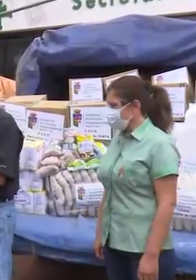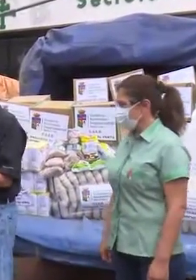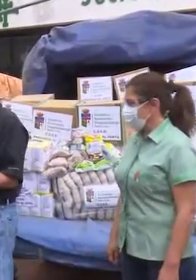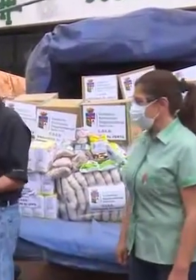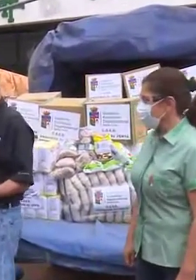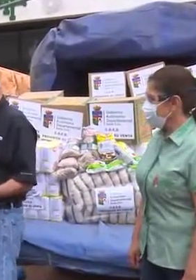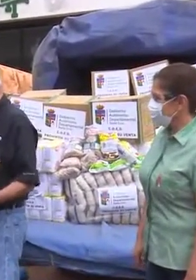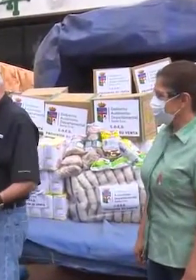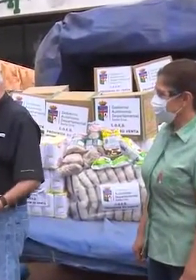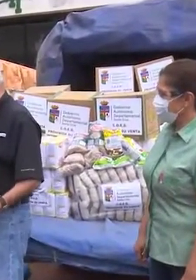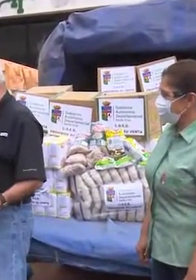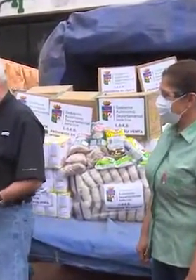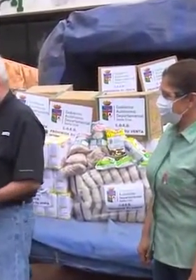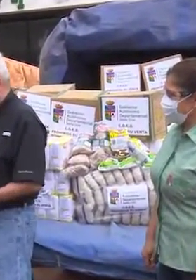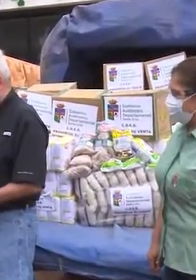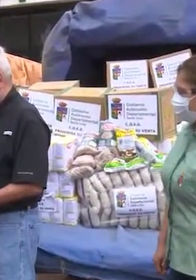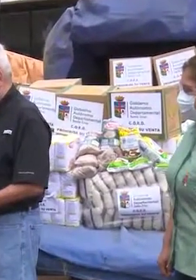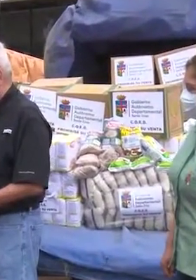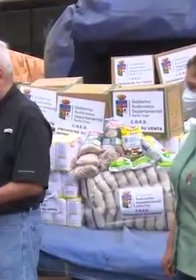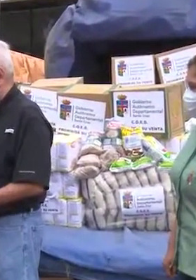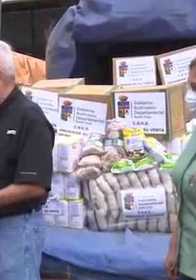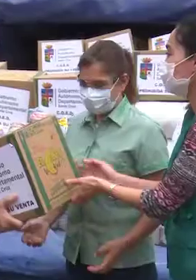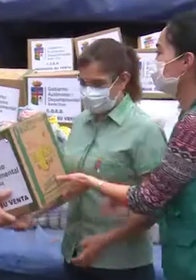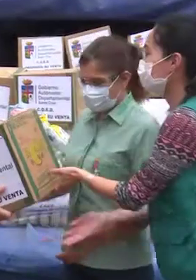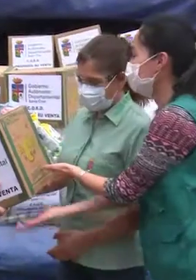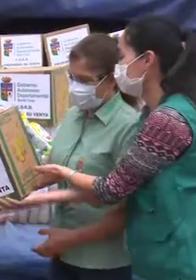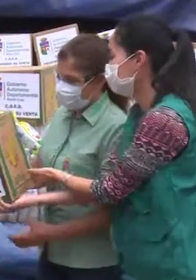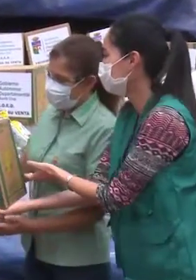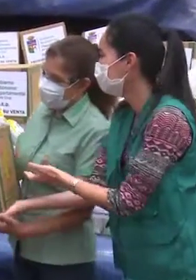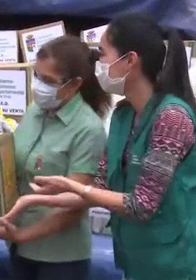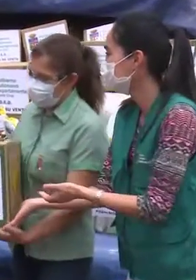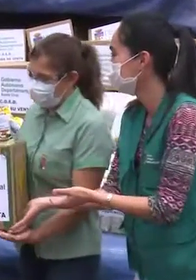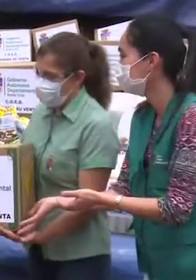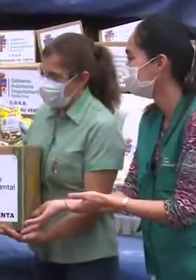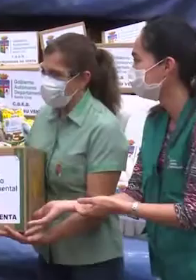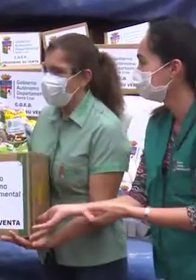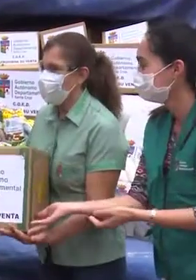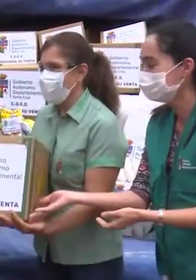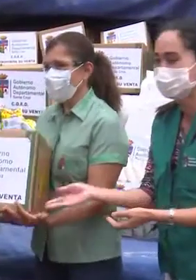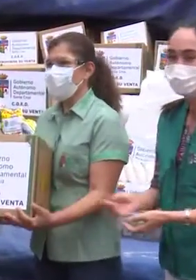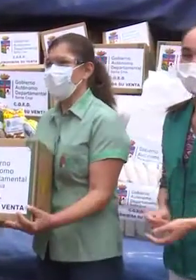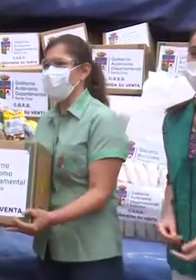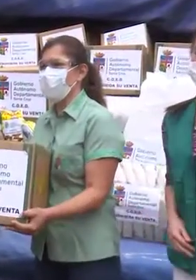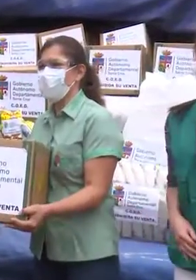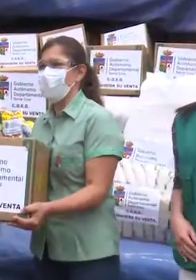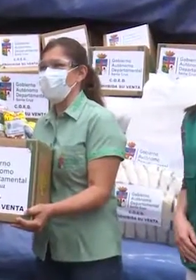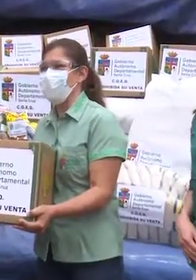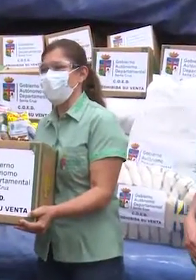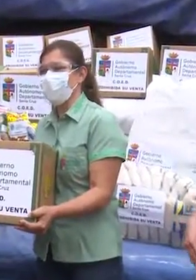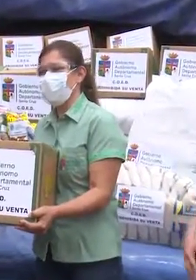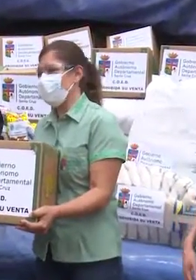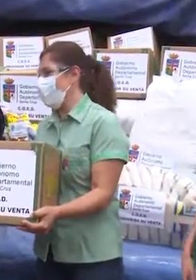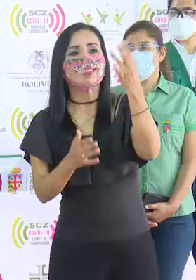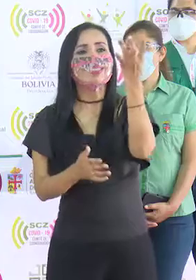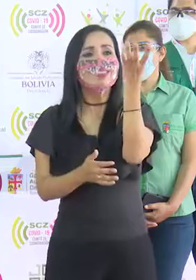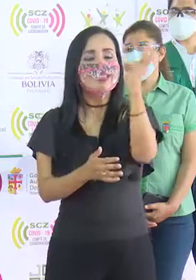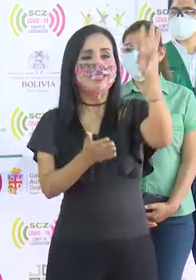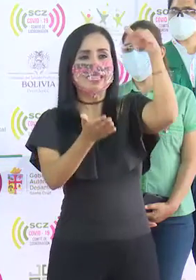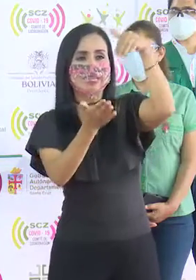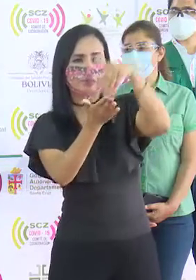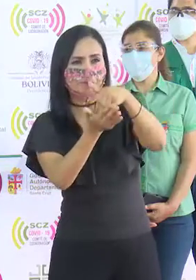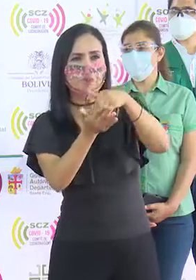invertido para ayudar, para colaborar a estos municipios es de 1.016